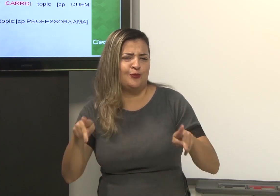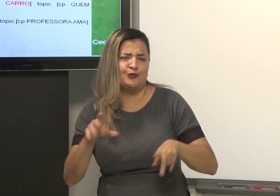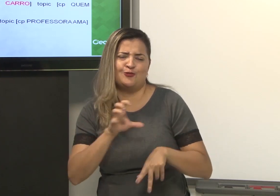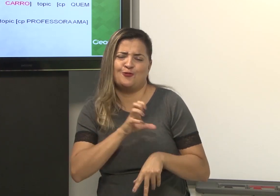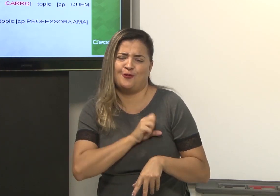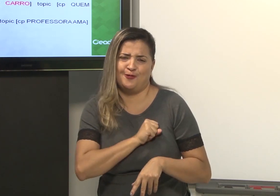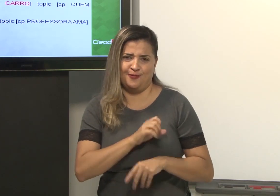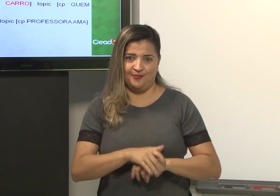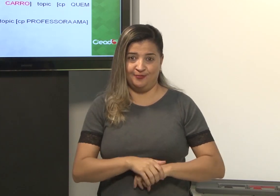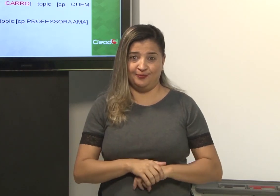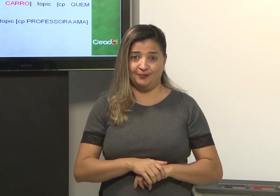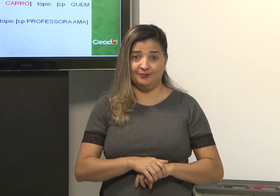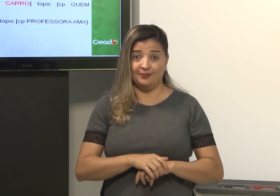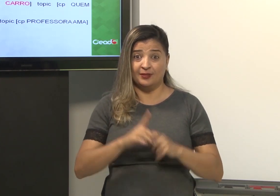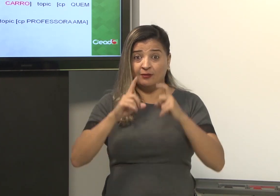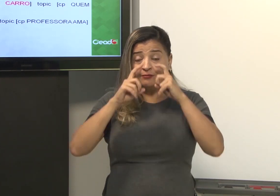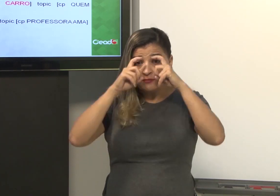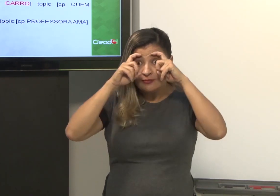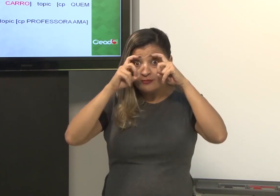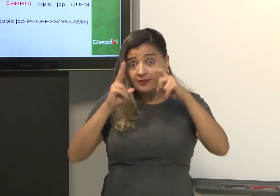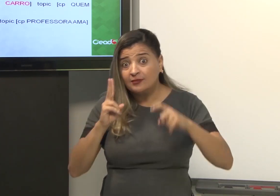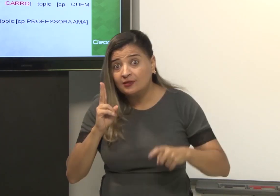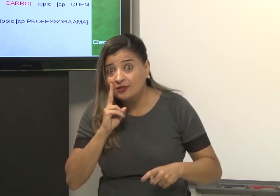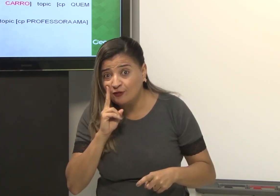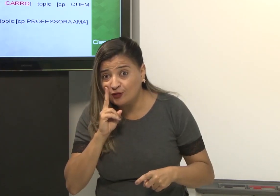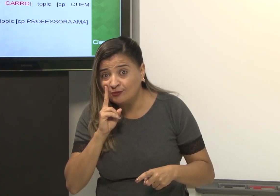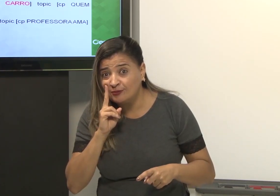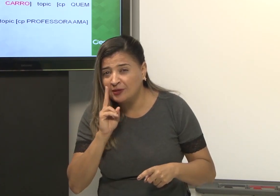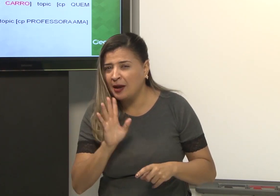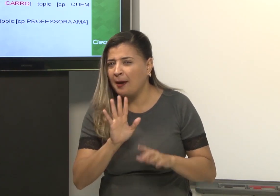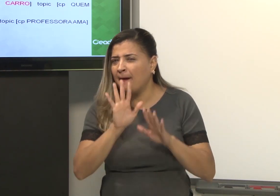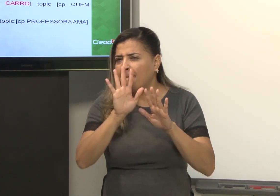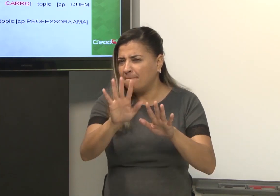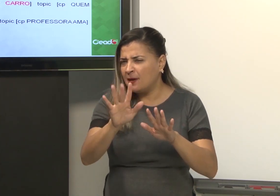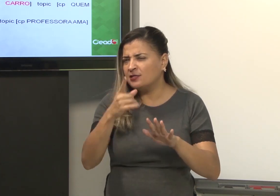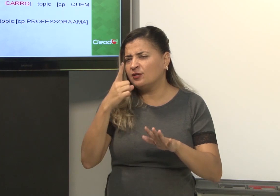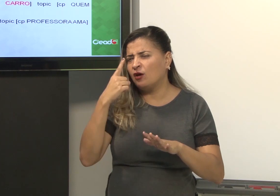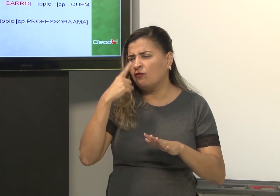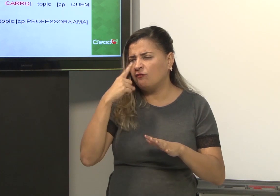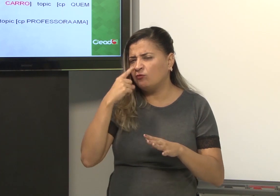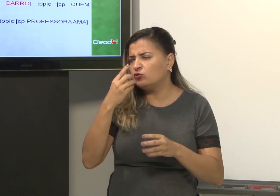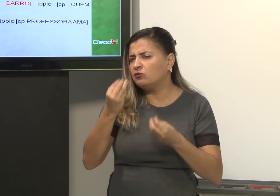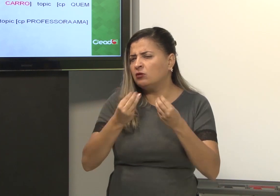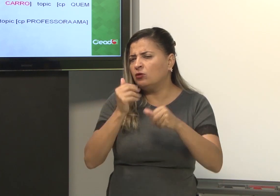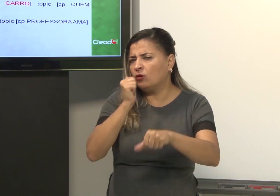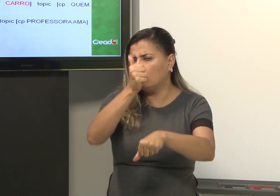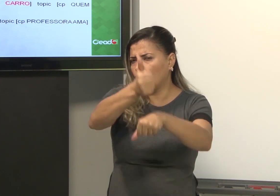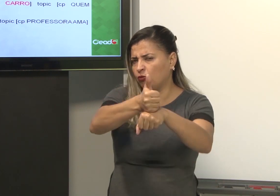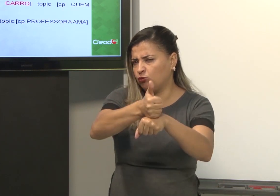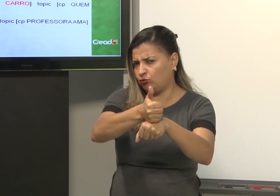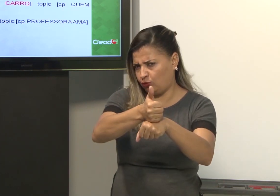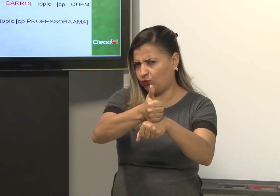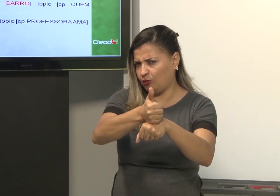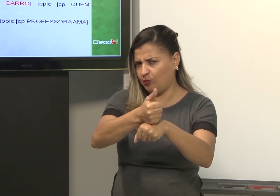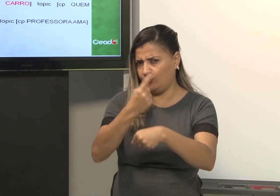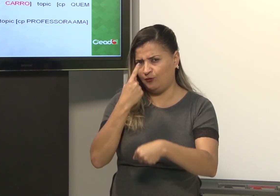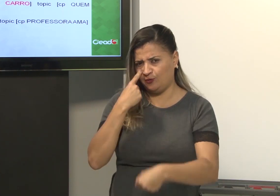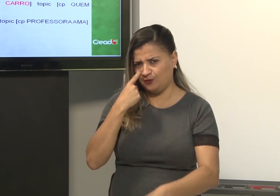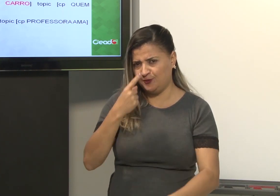A professora ama a cerveja. Essa demarcação de expressão é importante. Dá para se perceber o